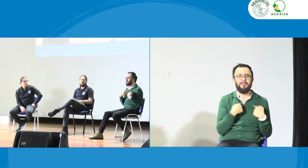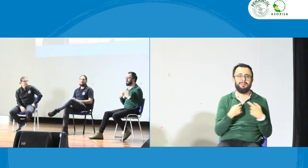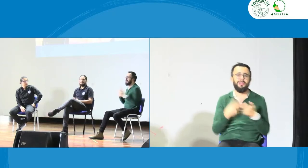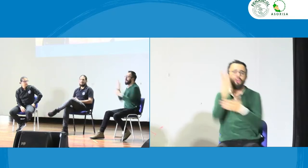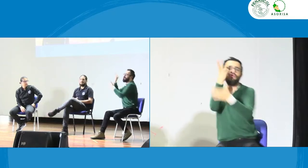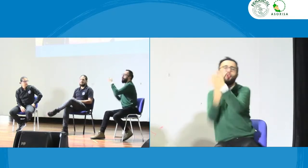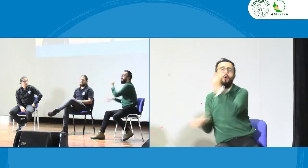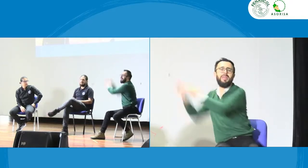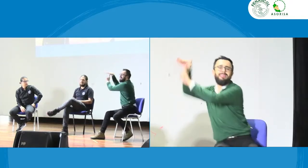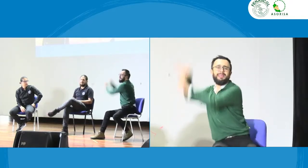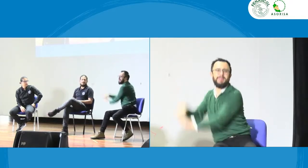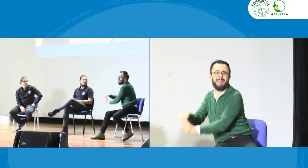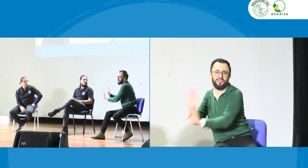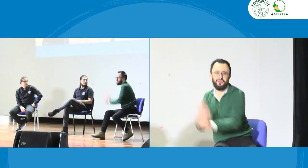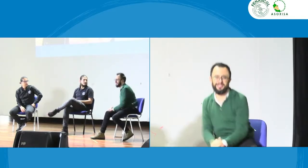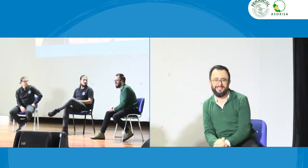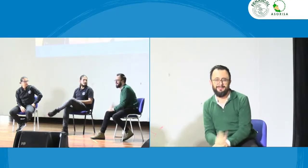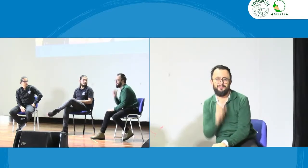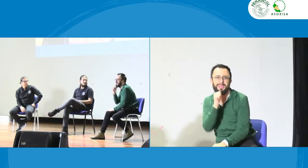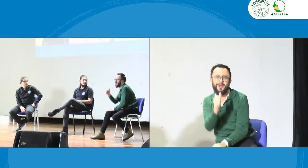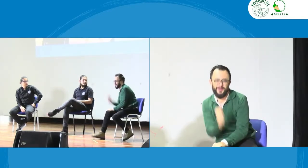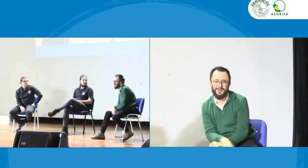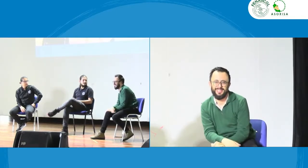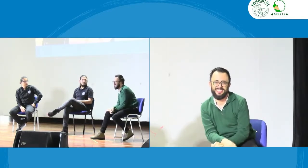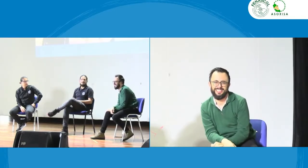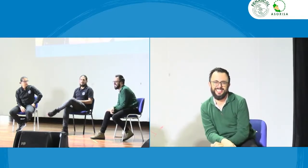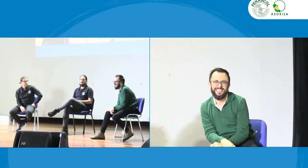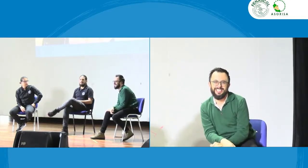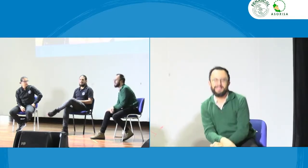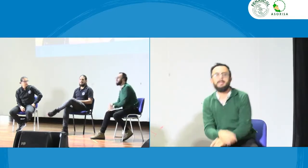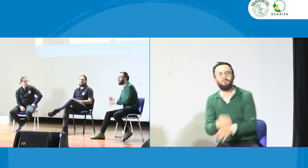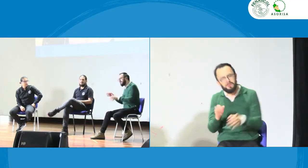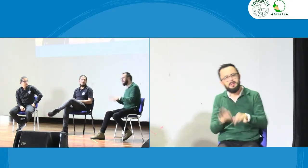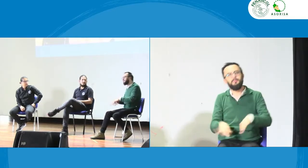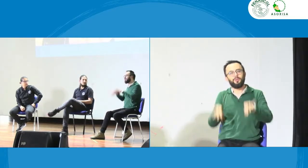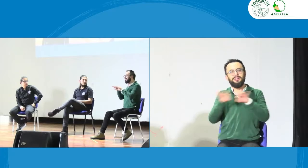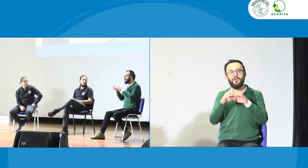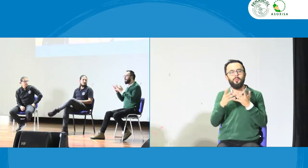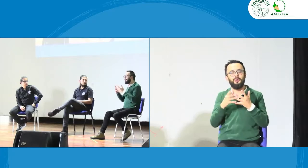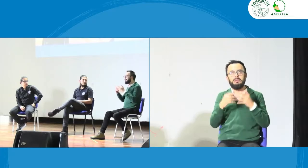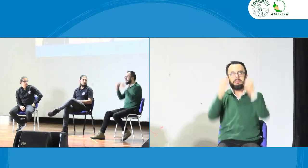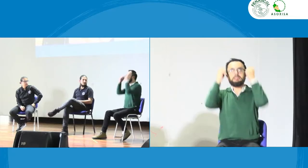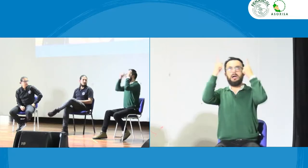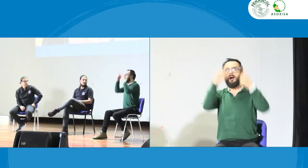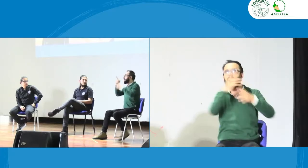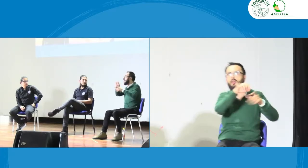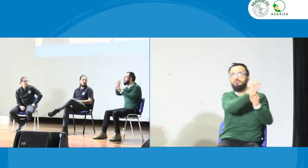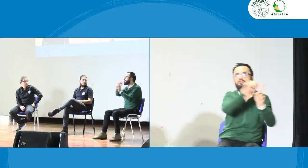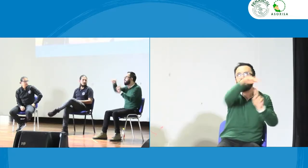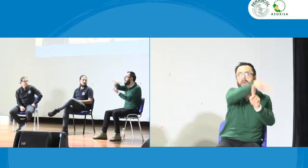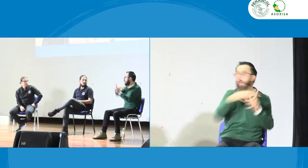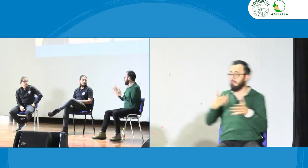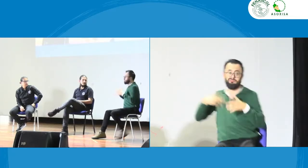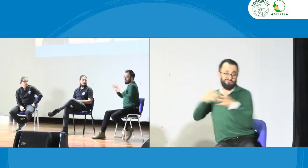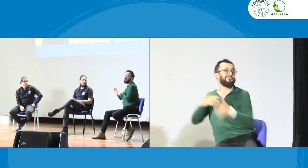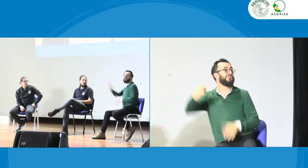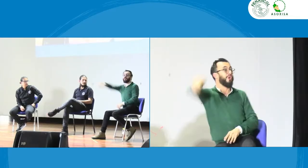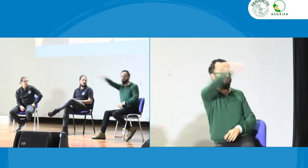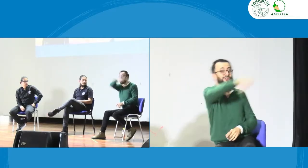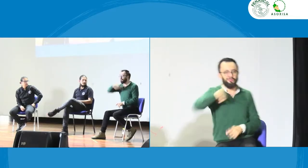oye como sabes tú y es doble discriminación y eso es peor aún entonces es muy importante entender ese entorno social